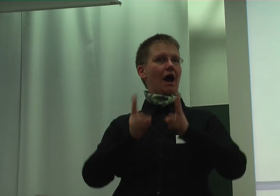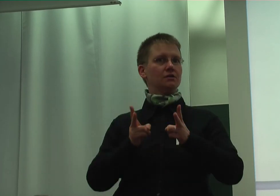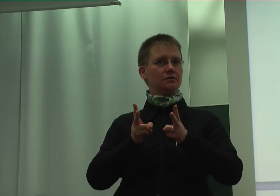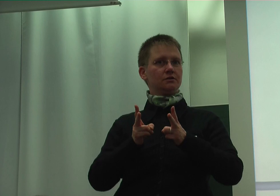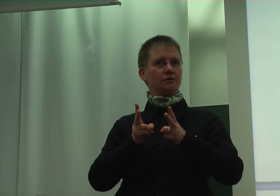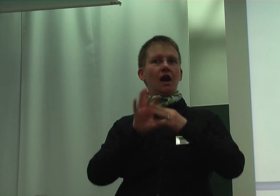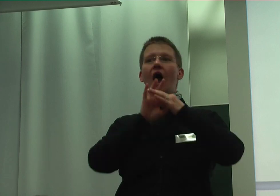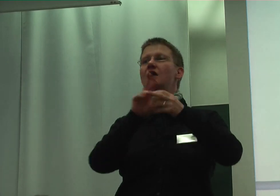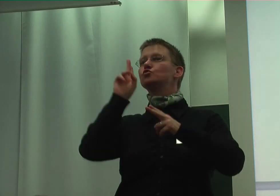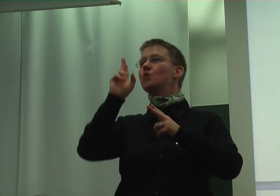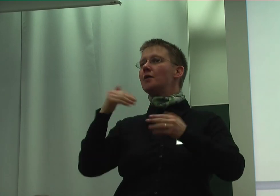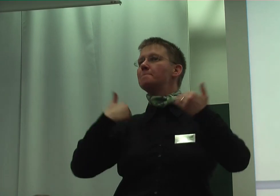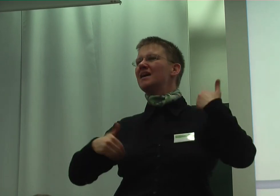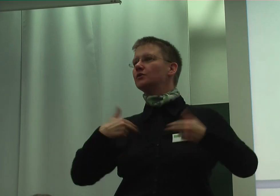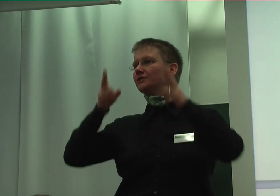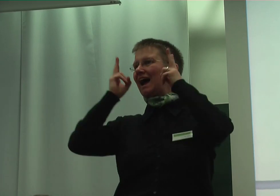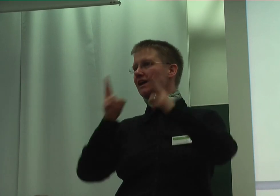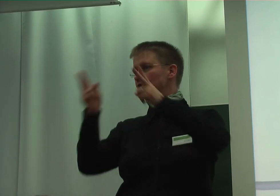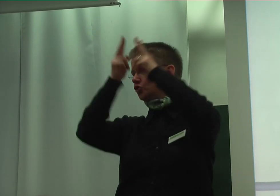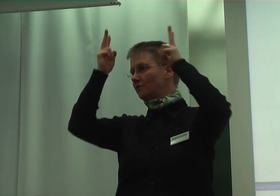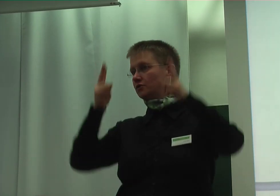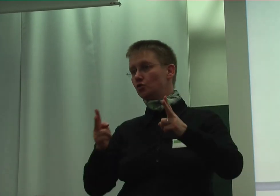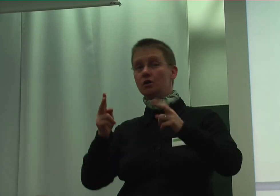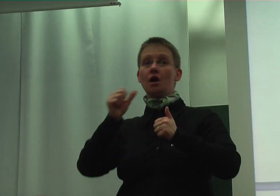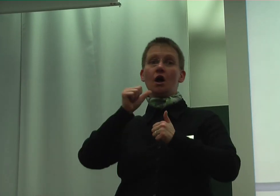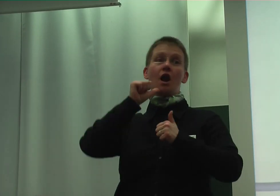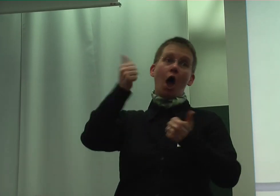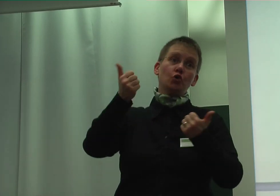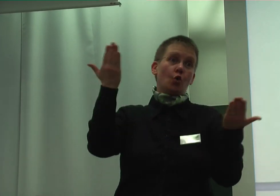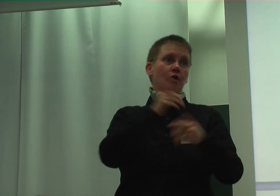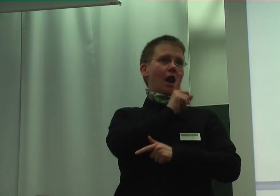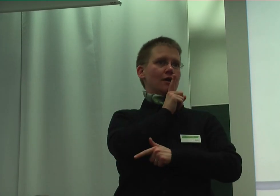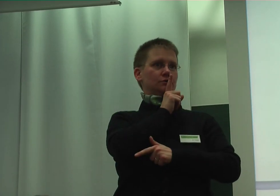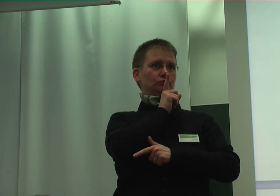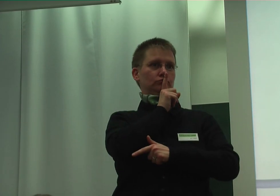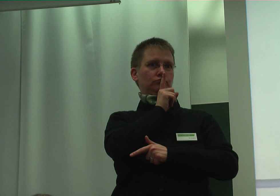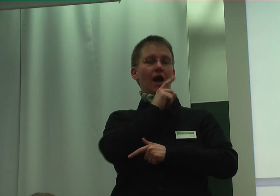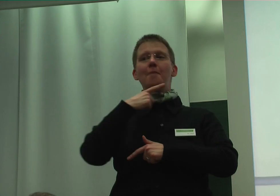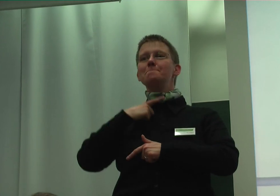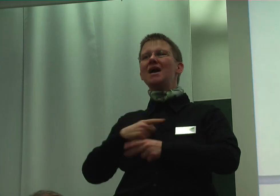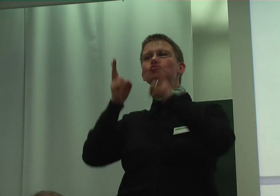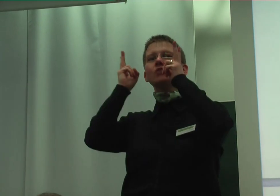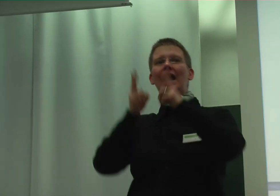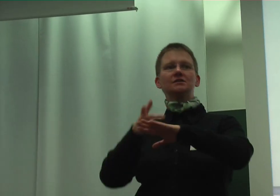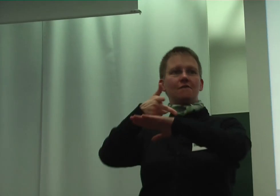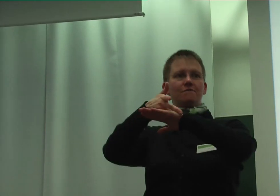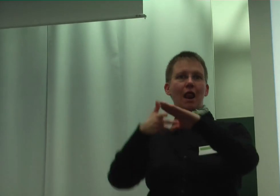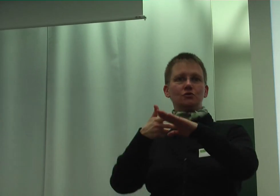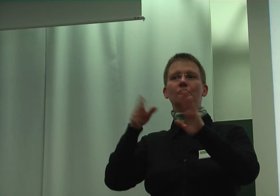der UN-Behindernrechtskonvention laut oder leider nach Menschenrechtsverletzungen und Diskriminierung rufen.